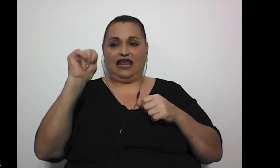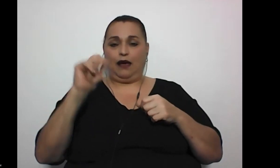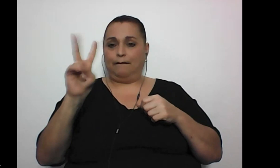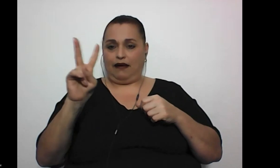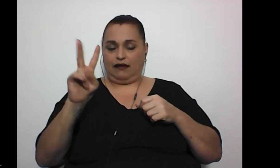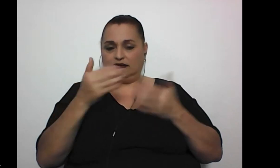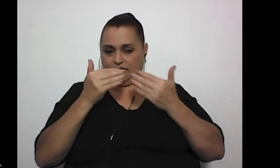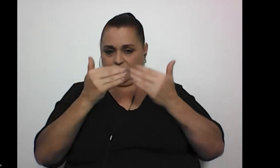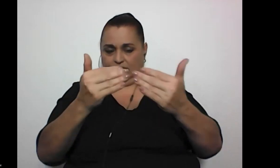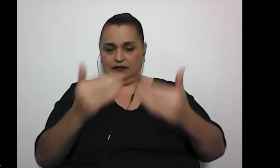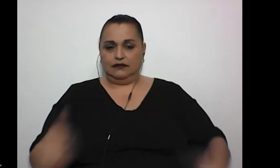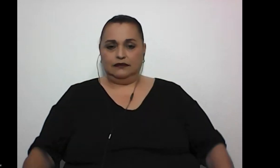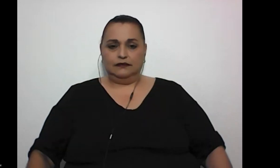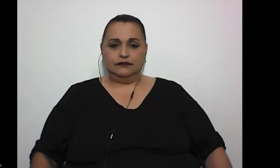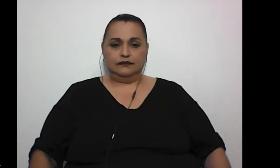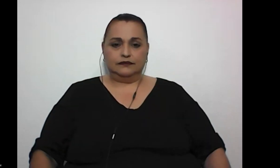Natalia